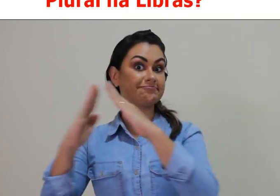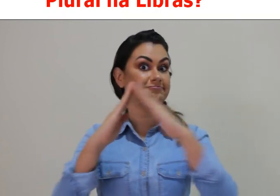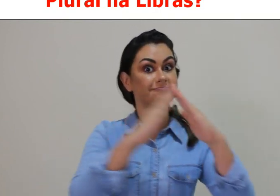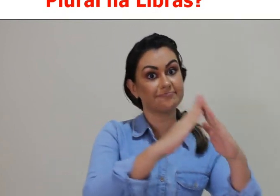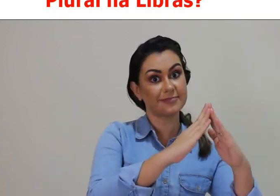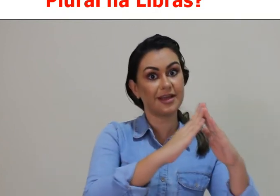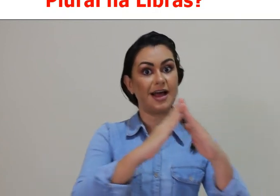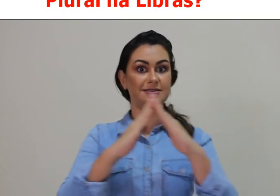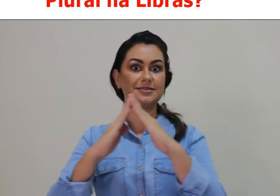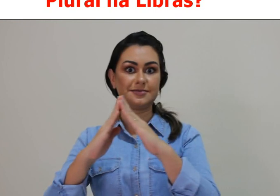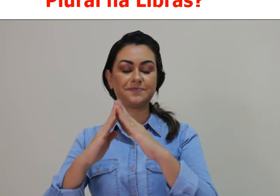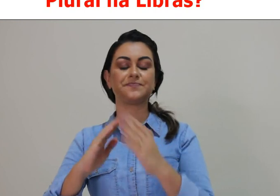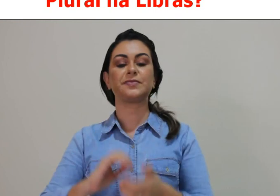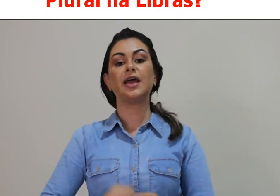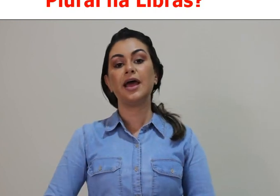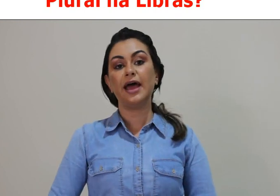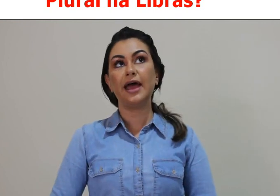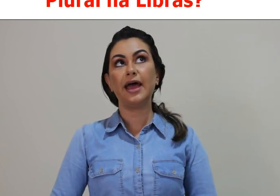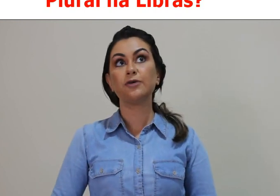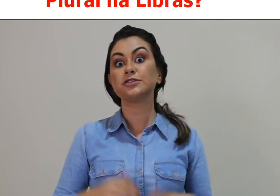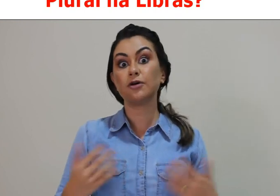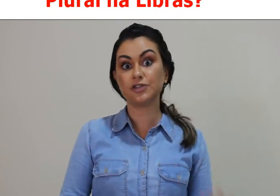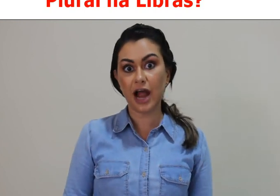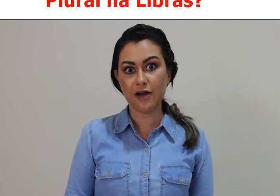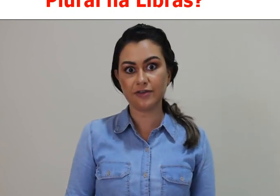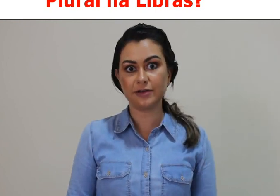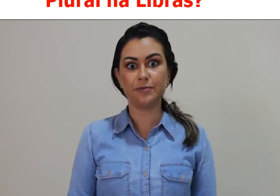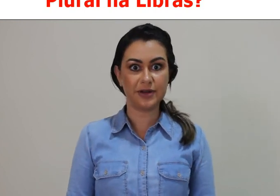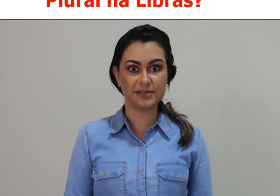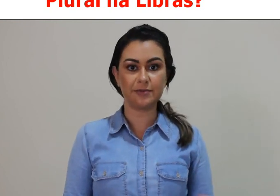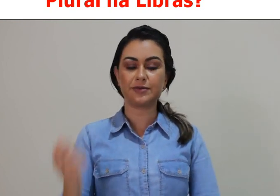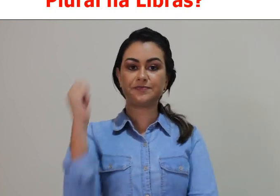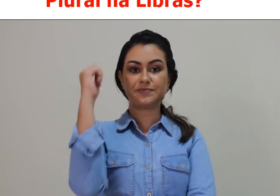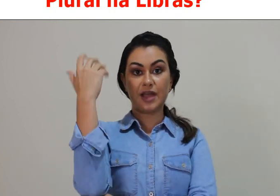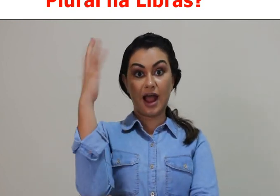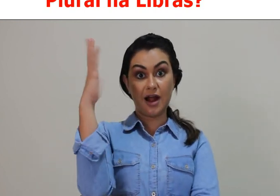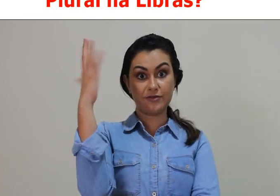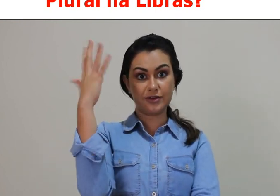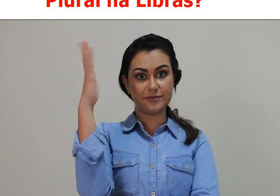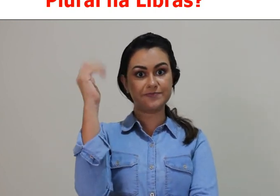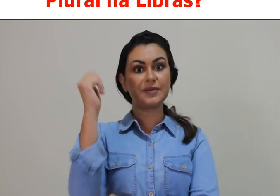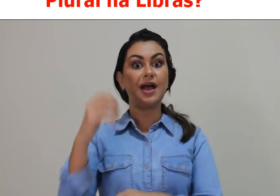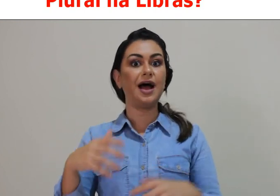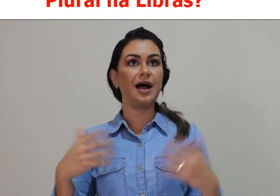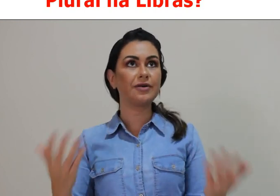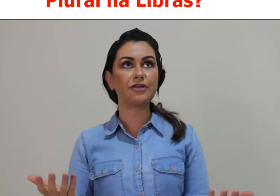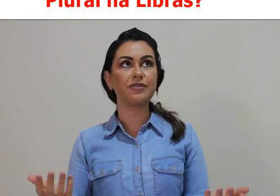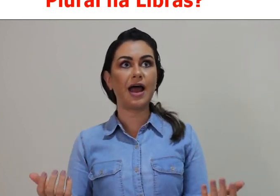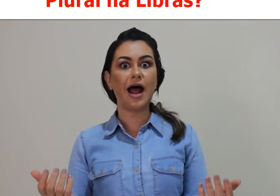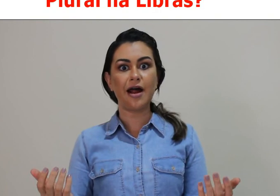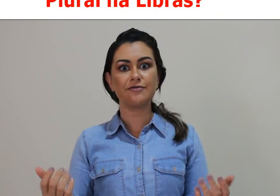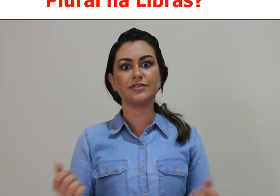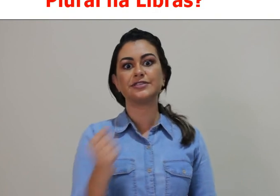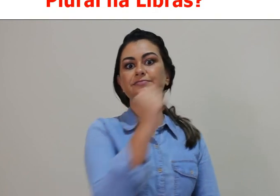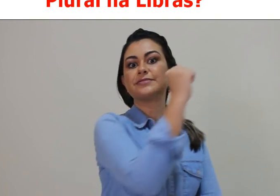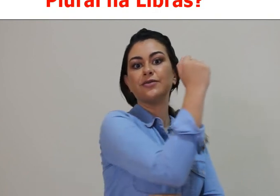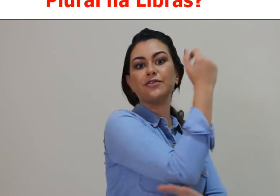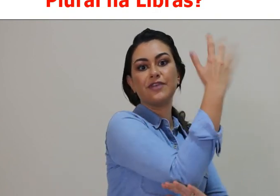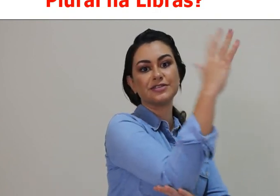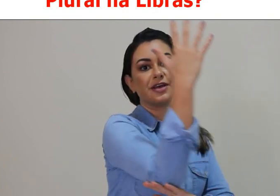Casas, casas. O sinal de árvore, por exemplo, árvore. Ah, eu quero falar árvores, então eu faço a